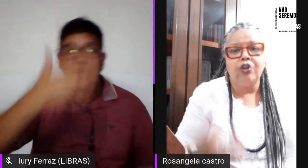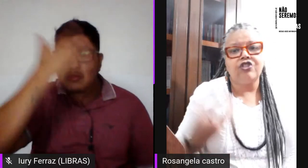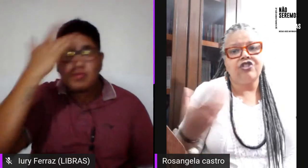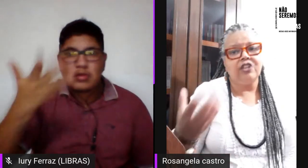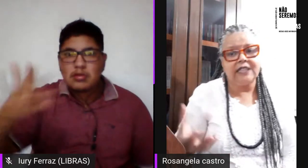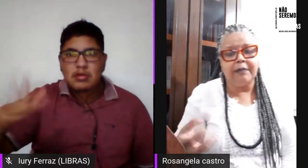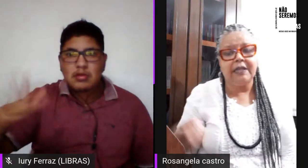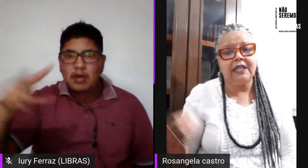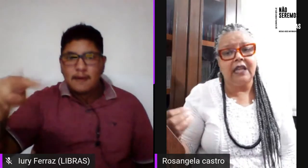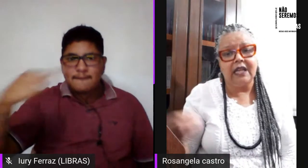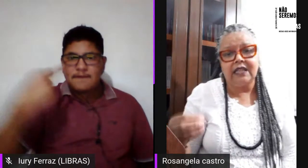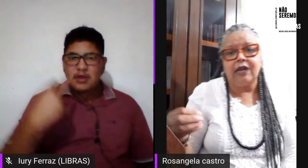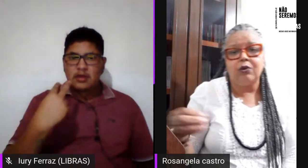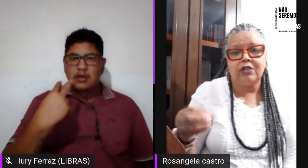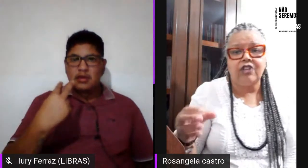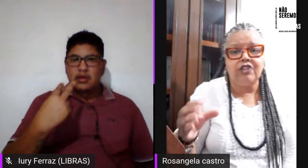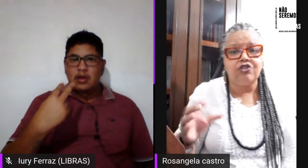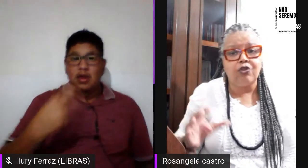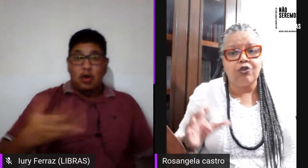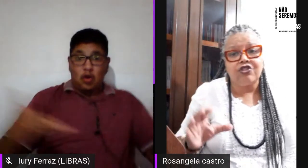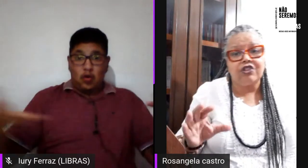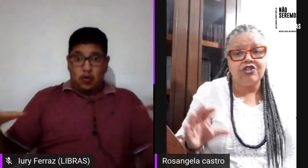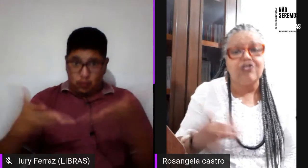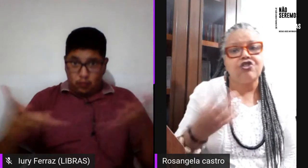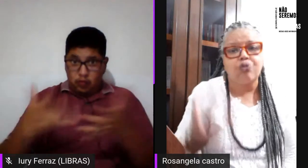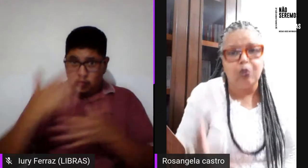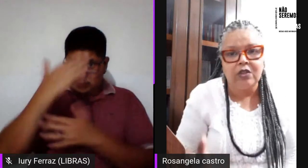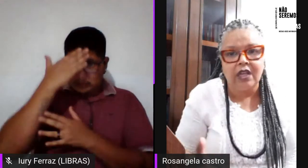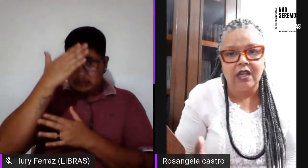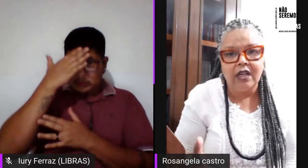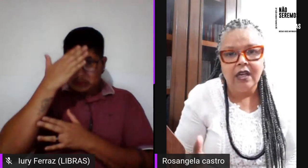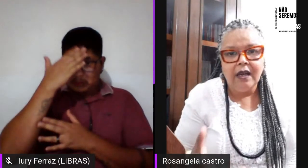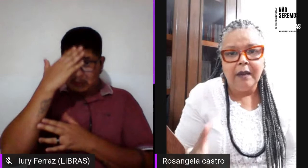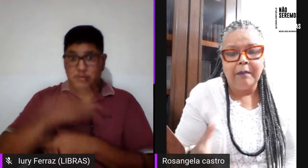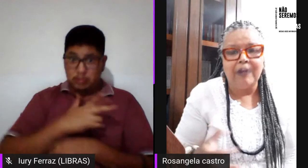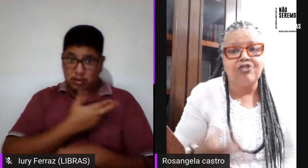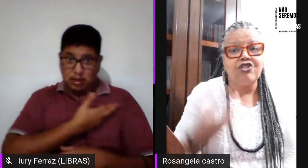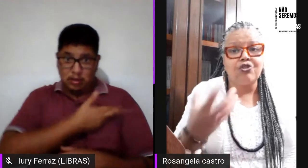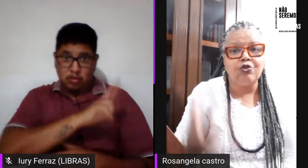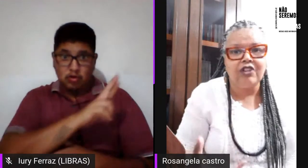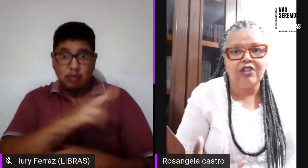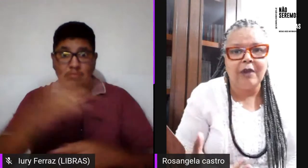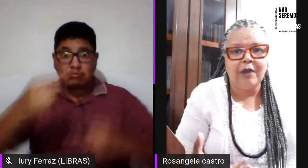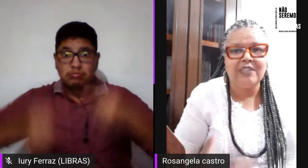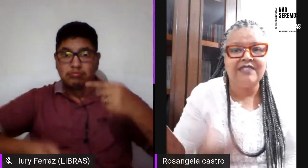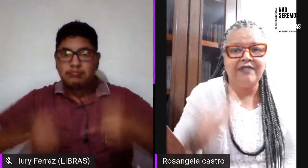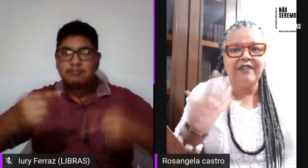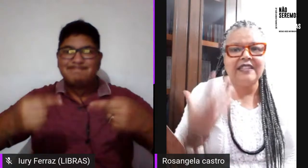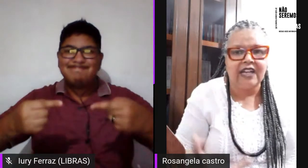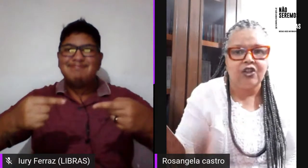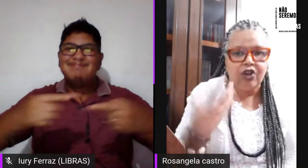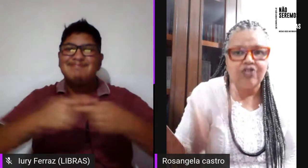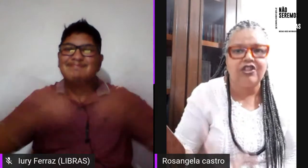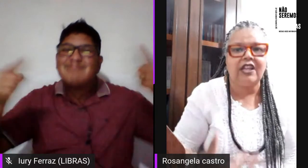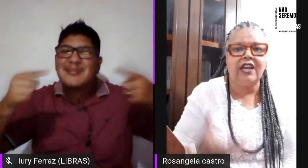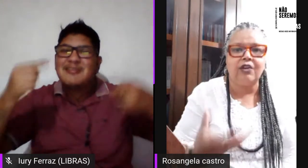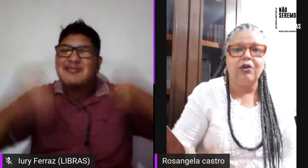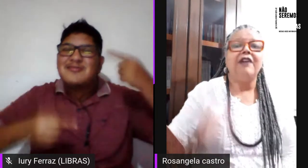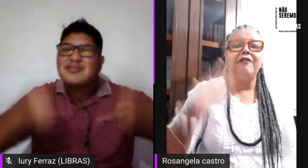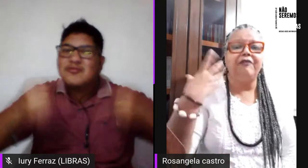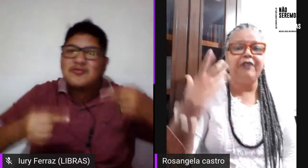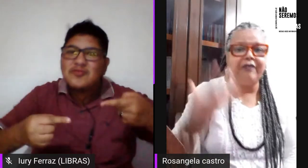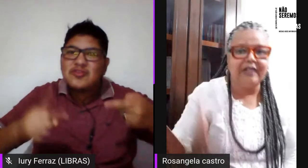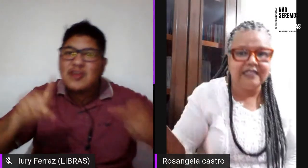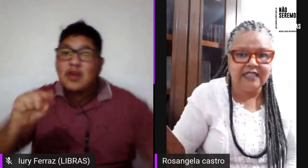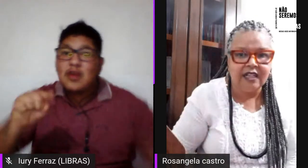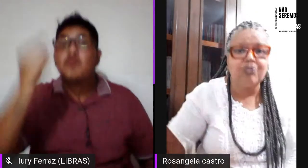Hoje a gente sabe que tem até outras religiões que já discutem. Mas discutir é uma coisa. vivenciar nós de terreiro